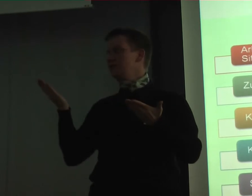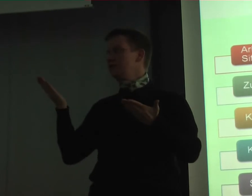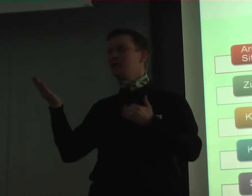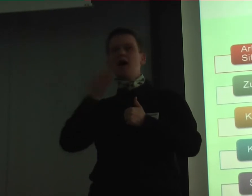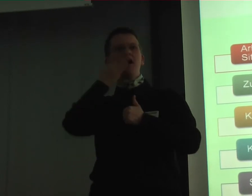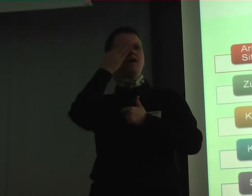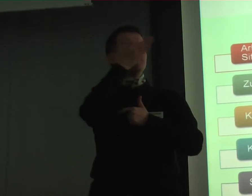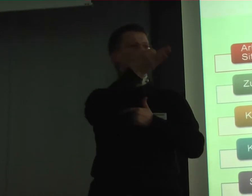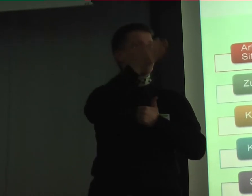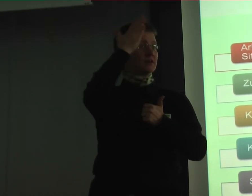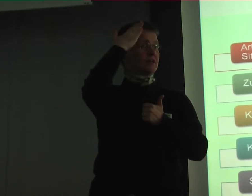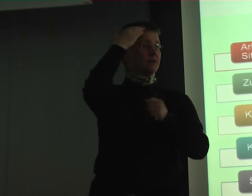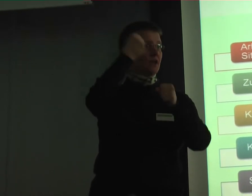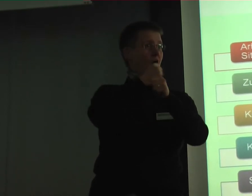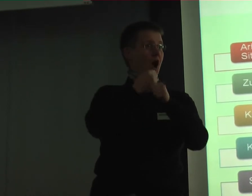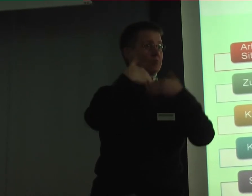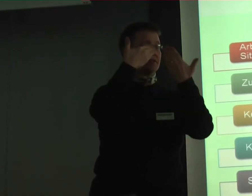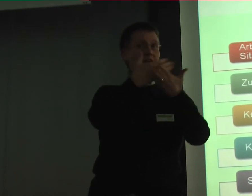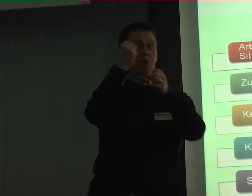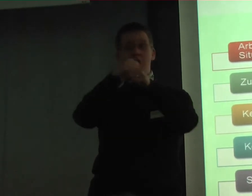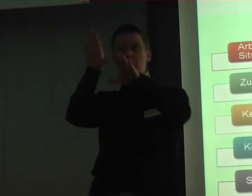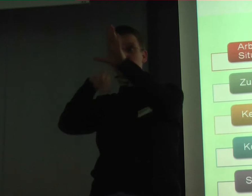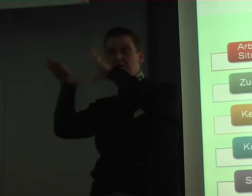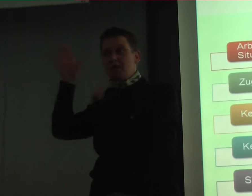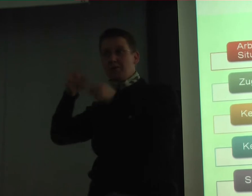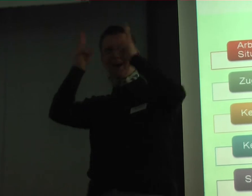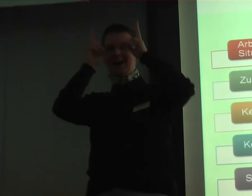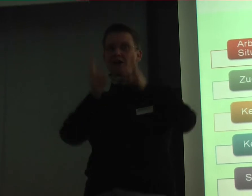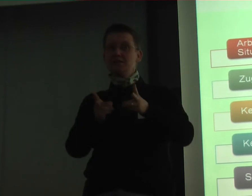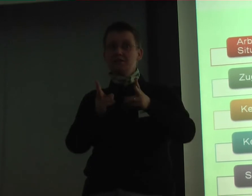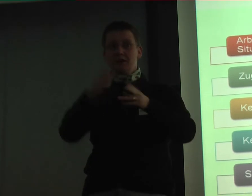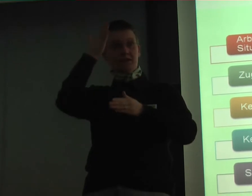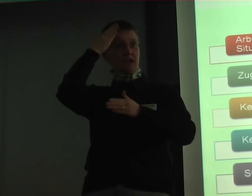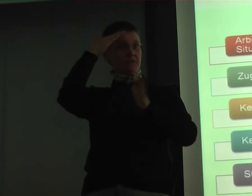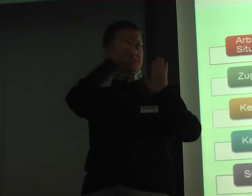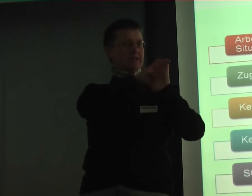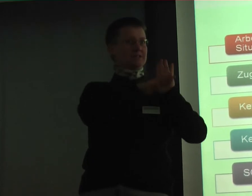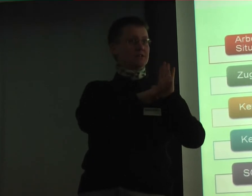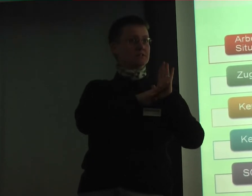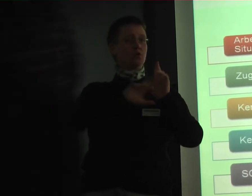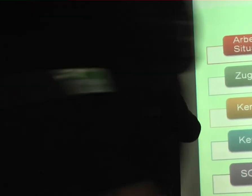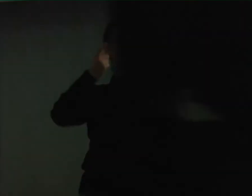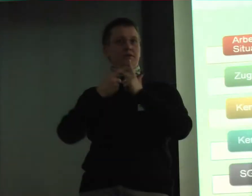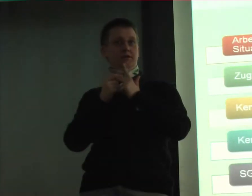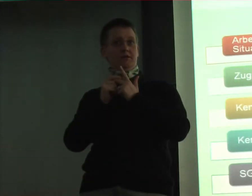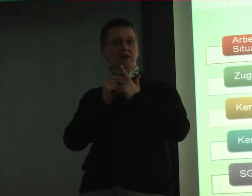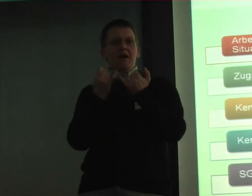kennen die Arbeitgeber, Arbeitnehmer ihre Rechte, kennen sie die Gesetze? Und letztendlich, wie wirkt man diese Gesetze?